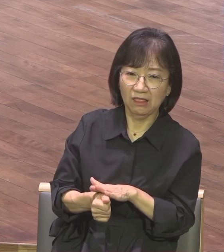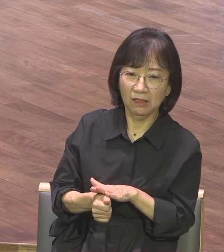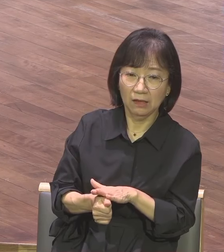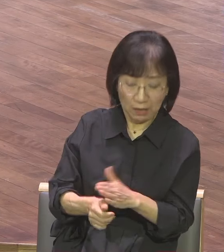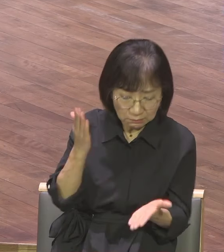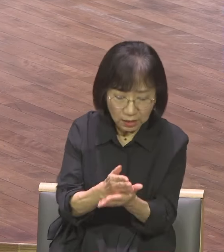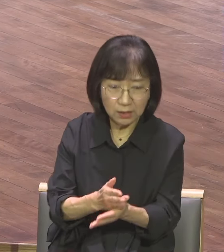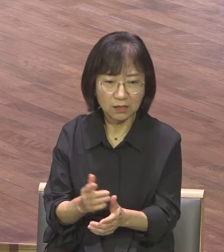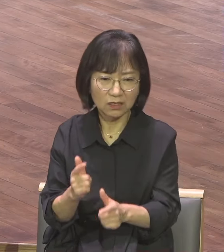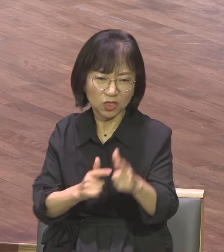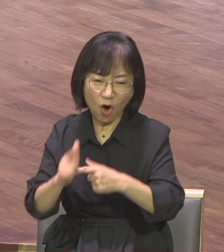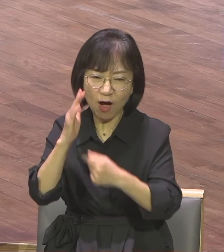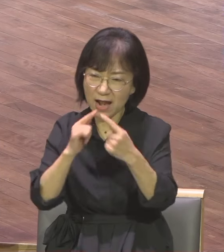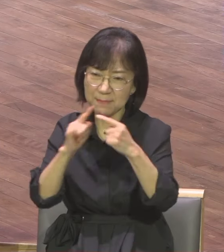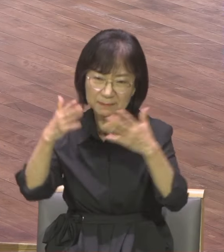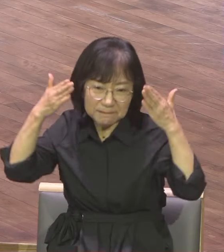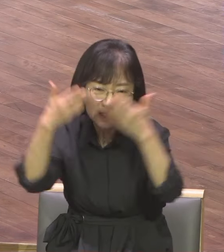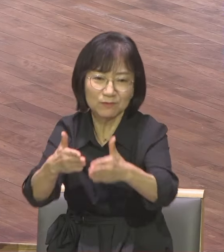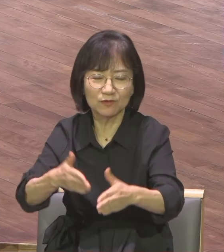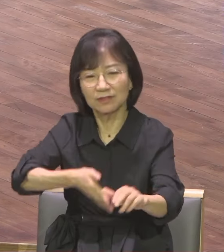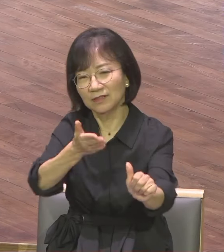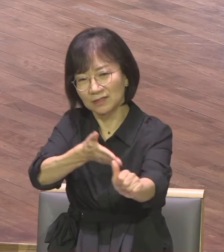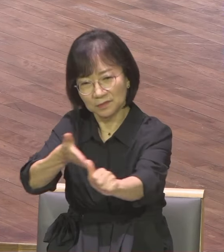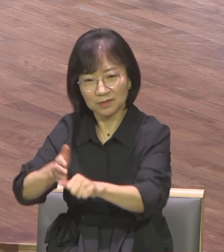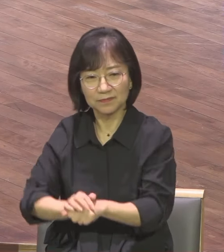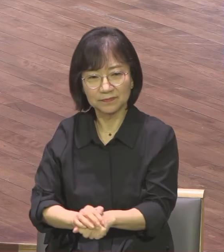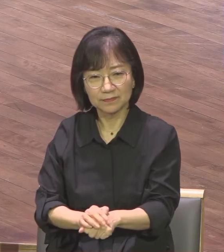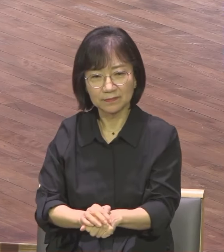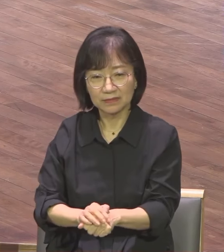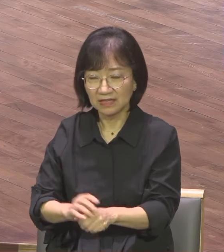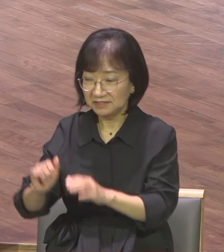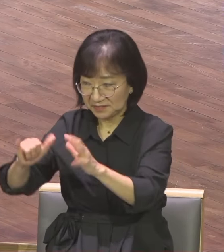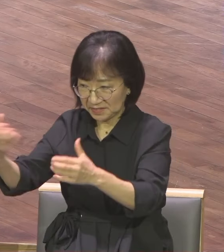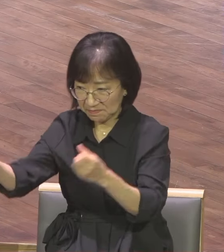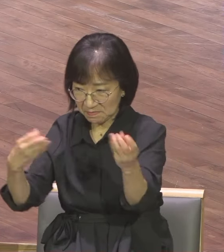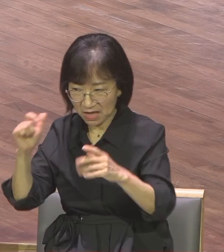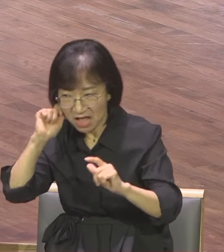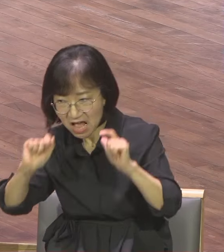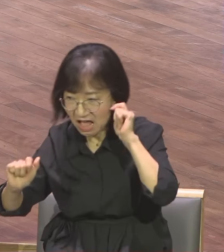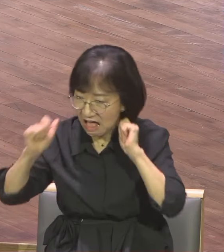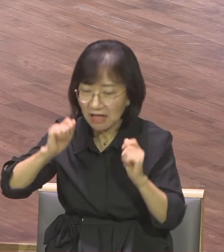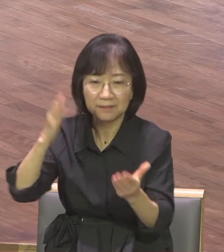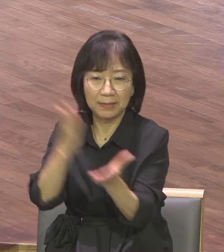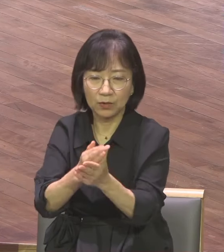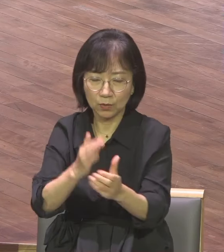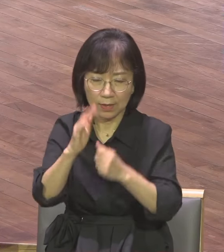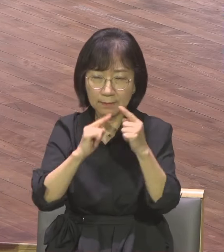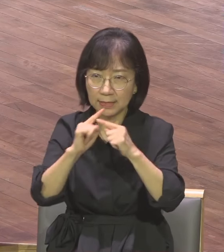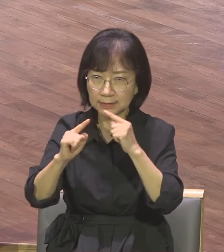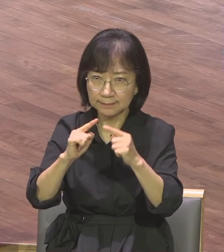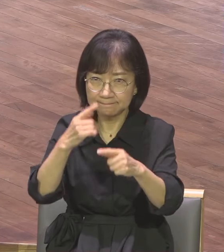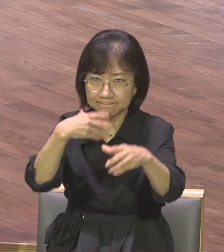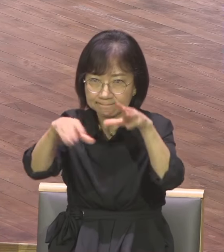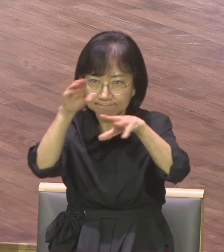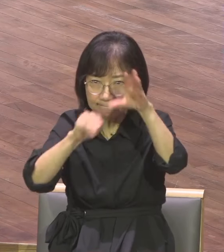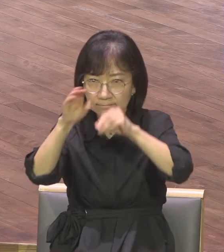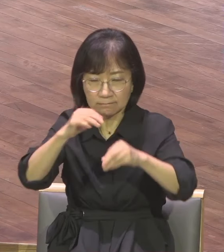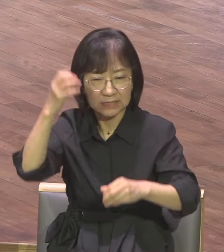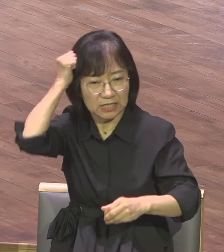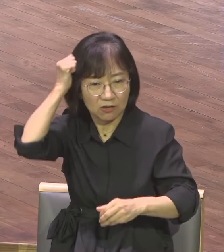성경에 집중해야 됩니다 성경의 소리를 들을 것인가 강단의 소리를 들을 것인가 하나님이 떠난